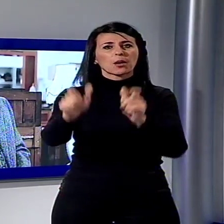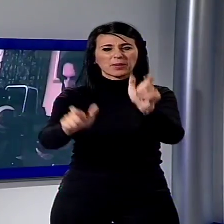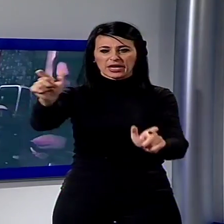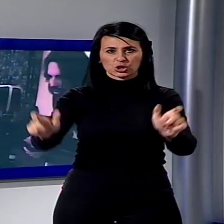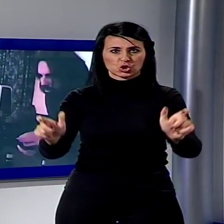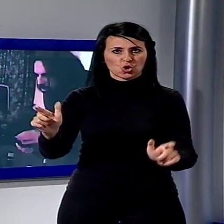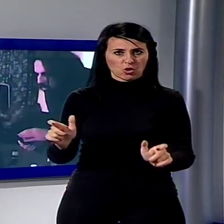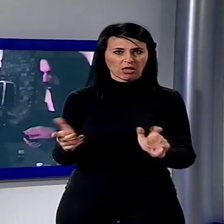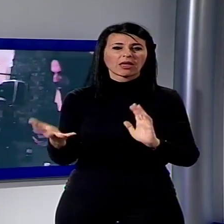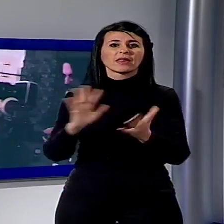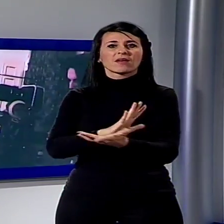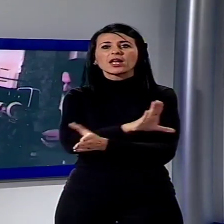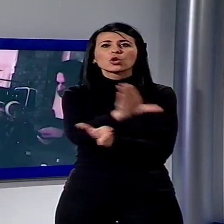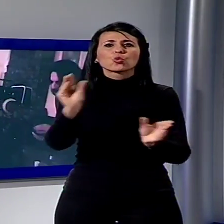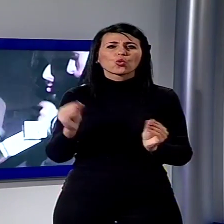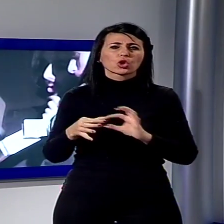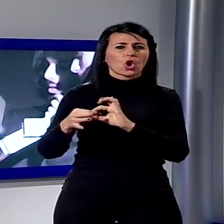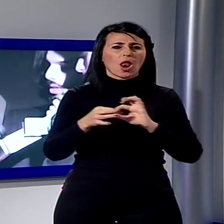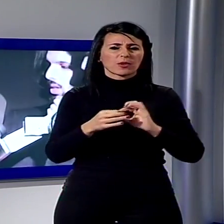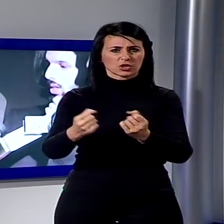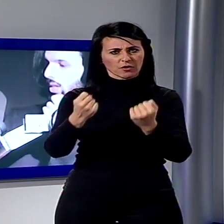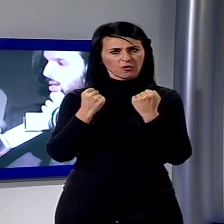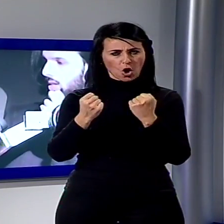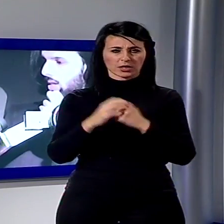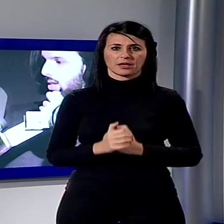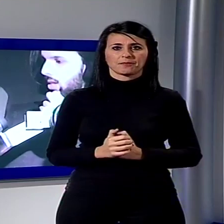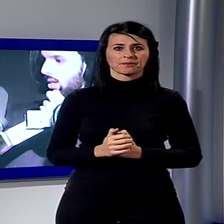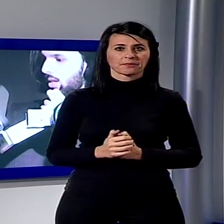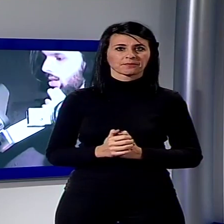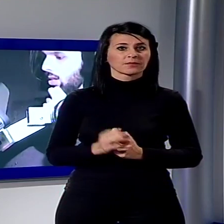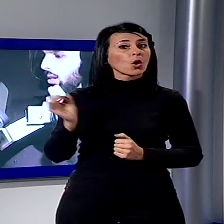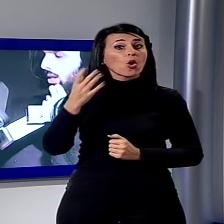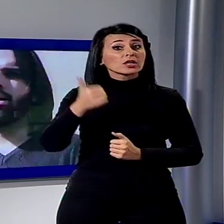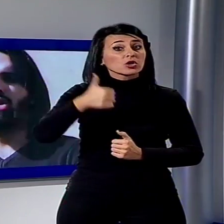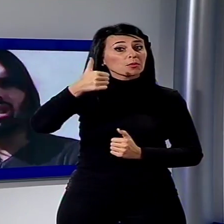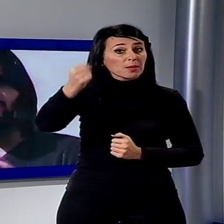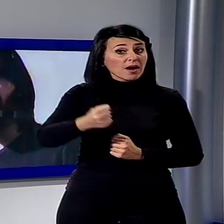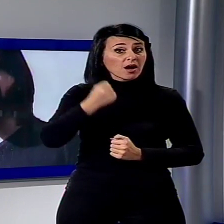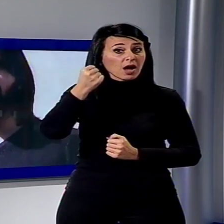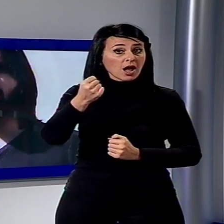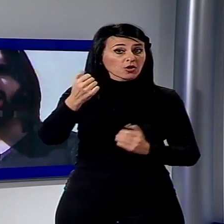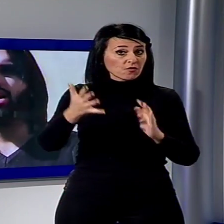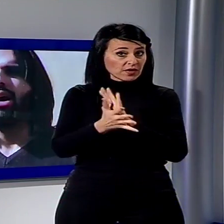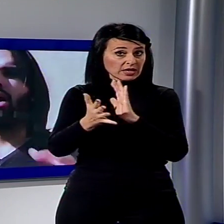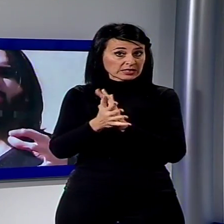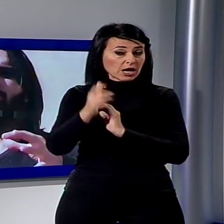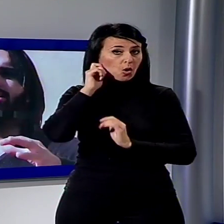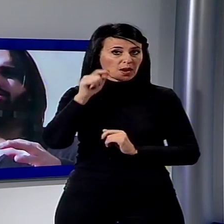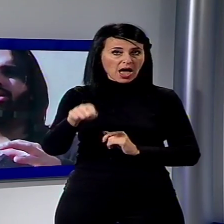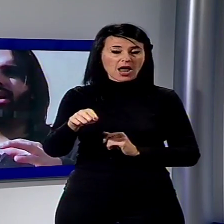a collaborare con noi. Per il primo compleanno di Da Capo è stato presentato anche il nuovo video realizzato da Simone Rabassini in cui è